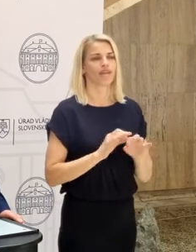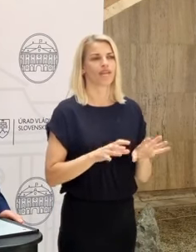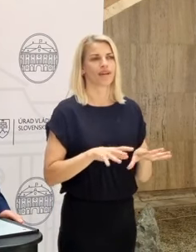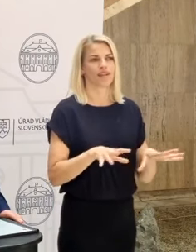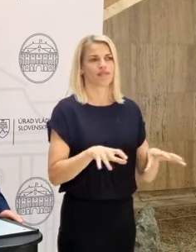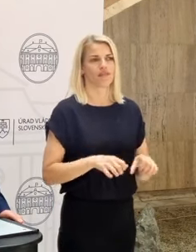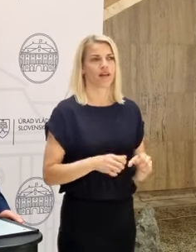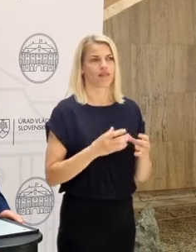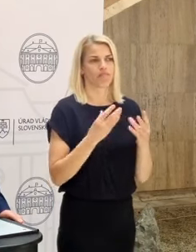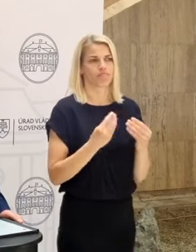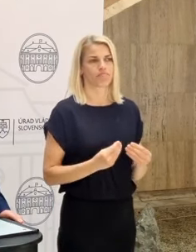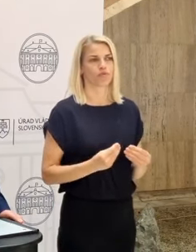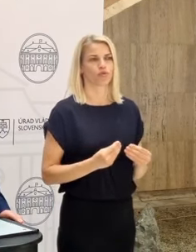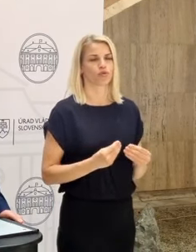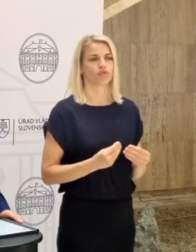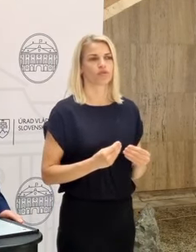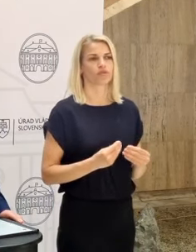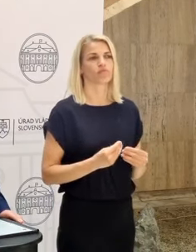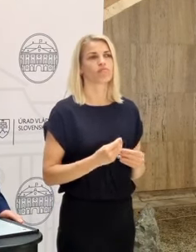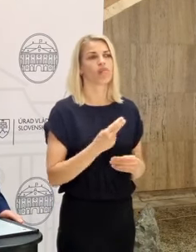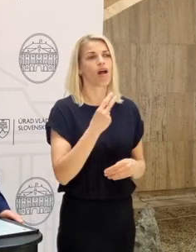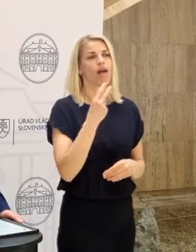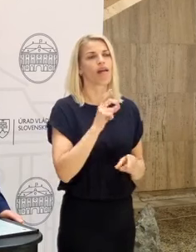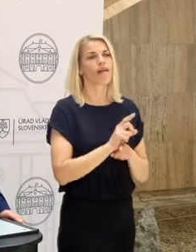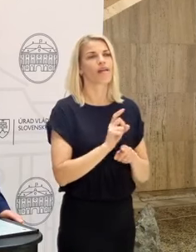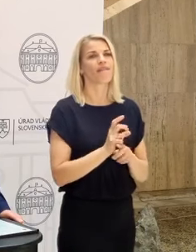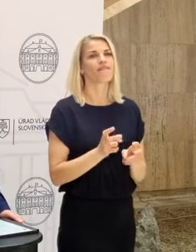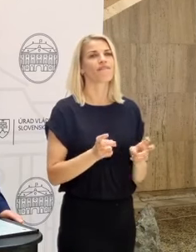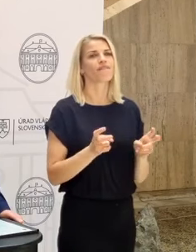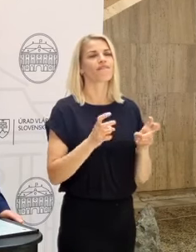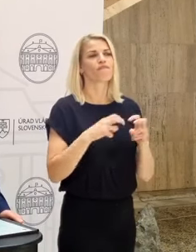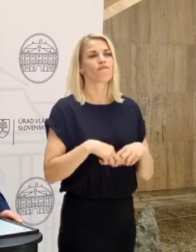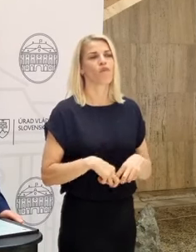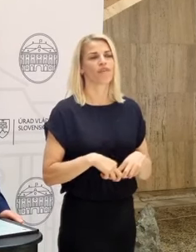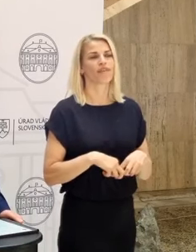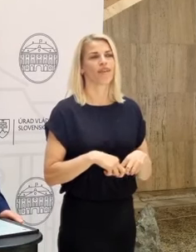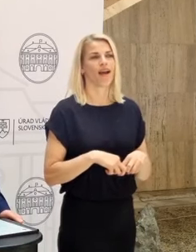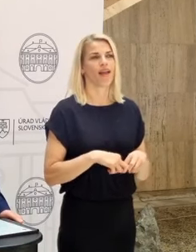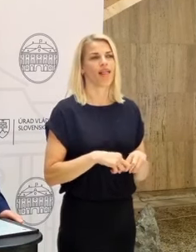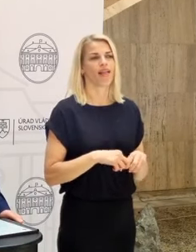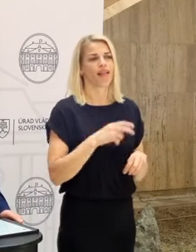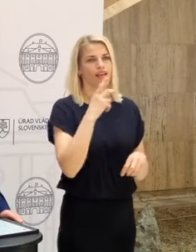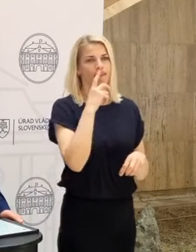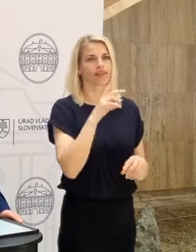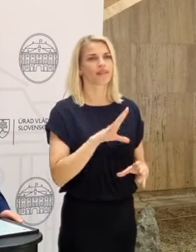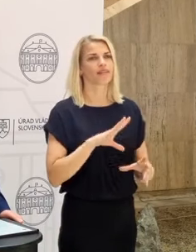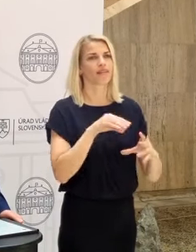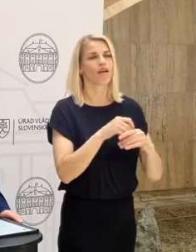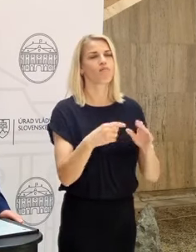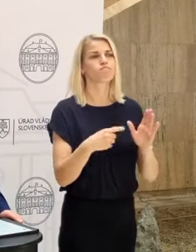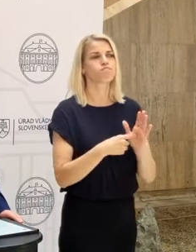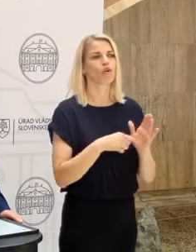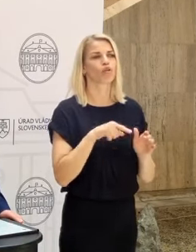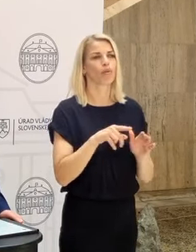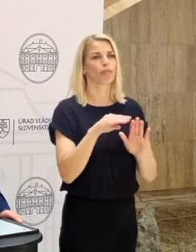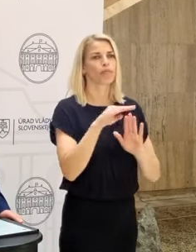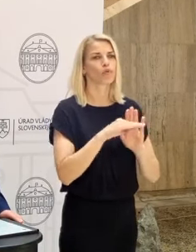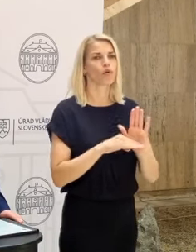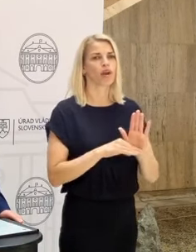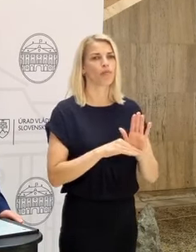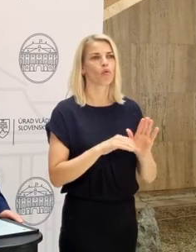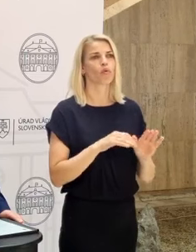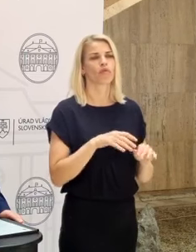na počet, tak by sme to schválili aj samou ako koalícia. Áno, vo finále tam bolo nižšie kvórum, ale viete veľmi dobre, že zaradenie samotného bodu do programu by